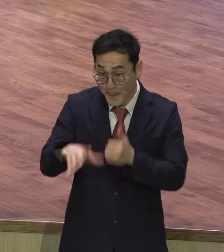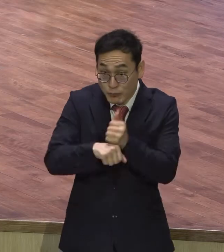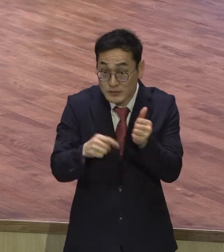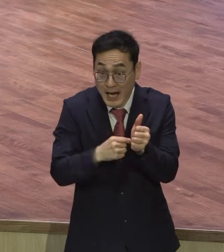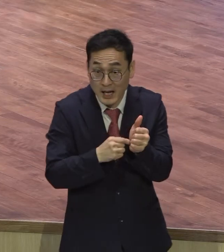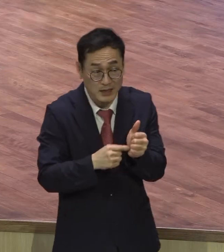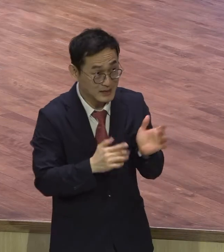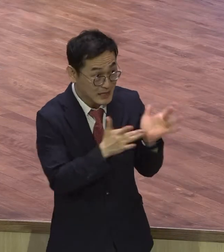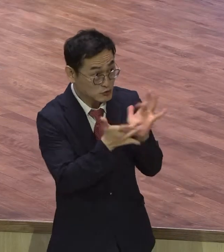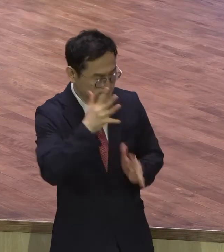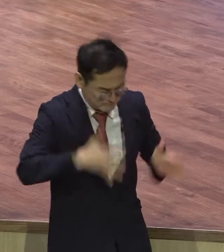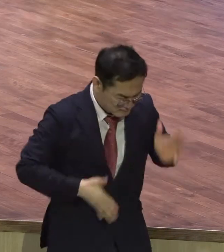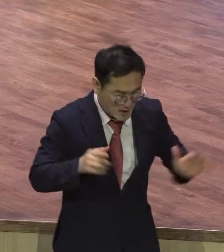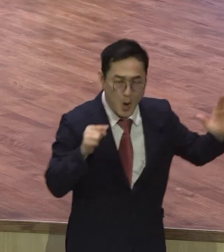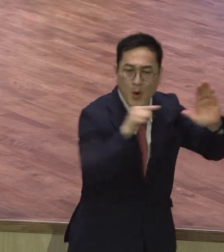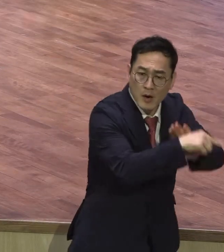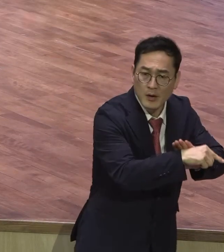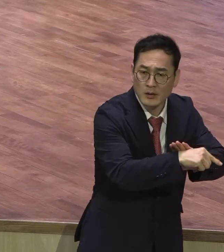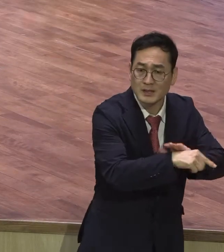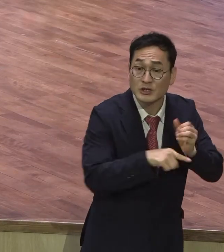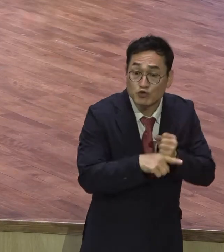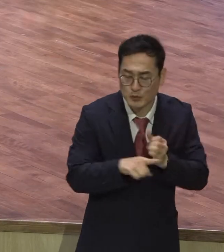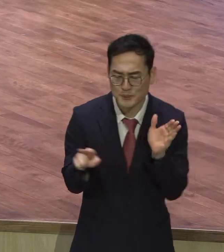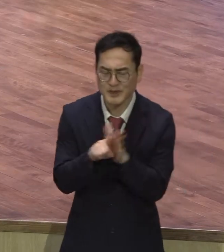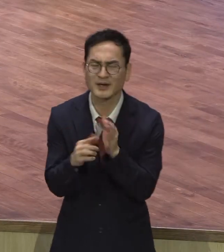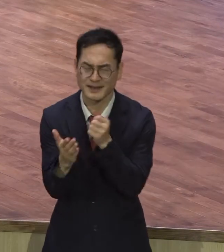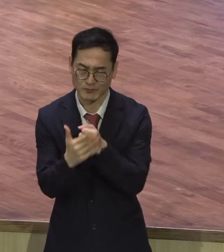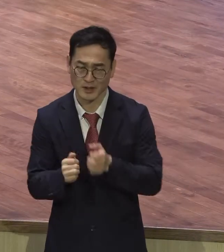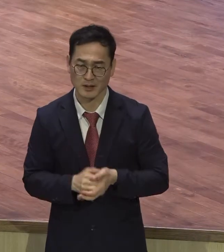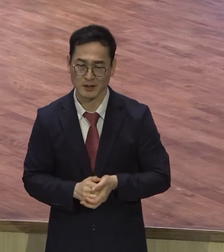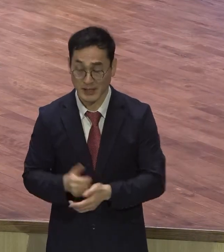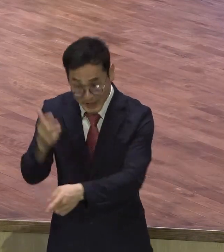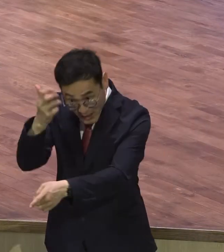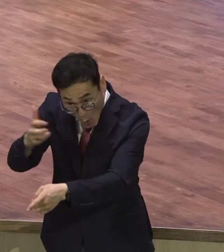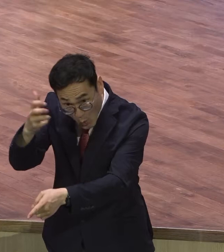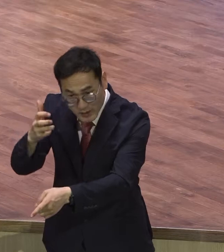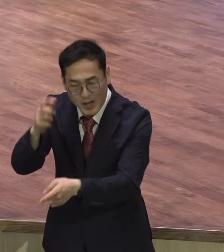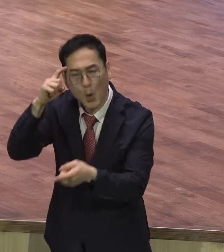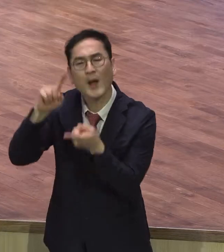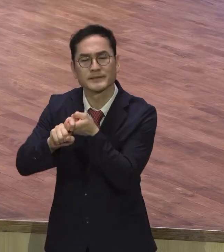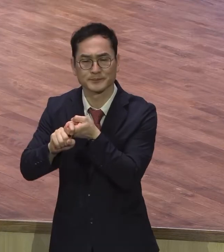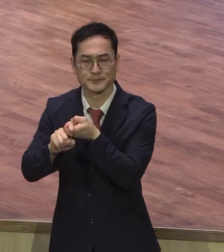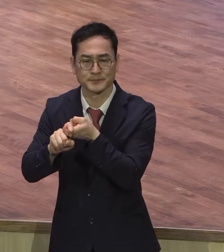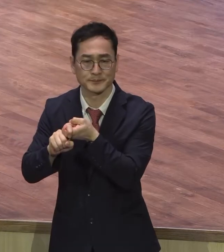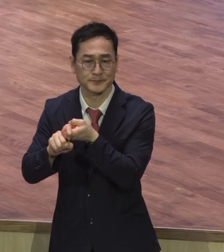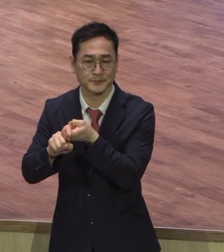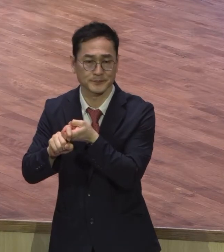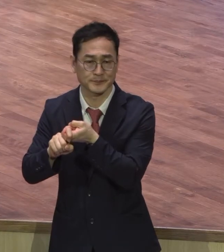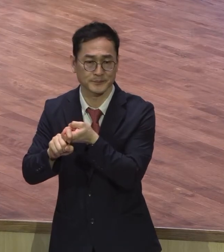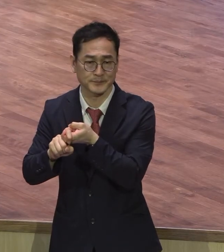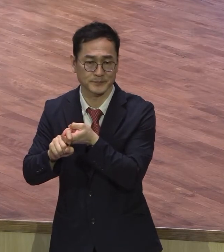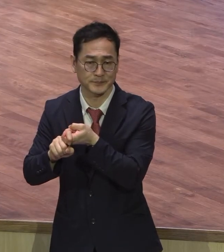영혼의 관심에 대한 이걸 보면서 예수님이 감동받은 거예요.